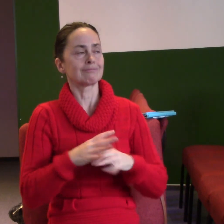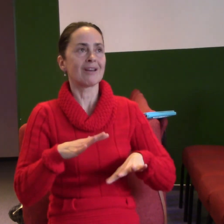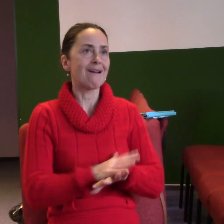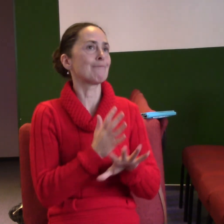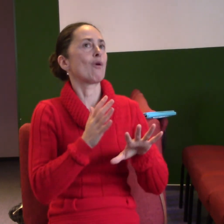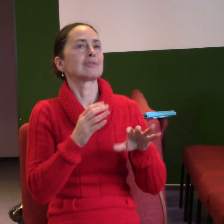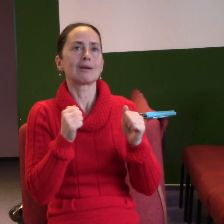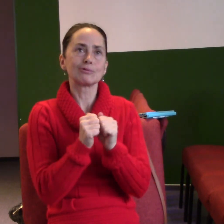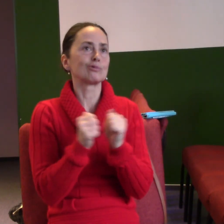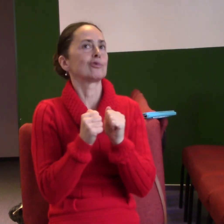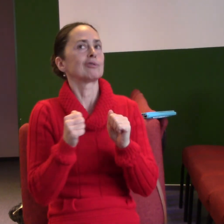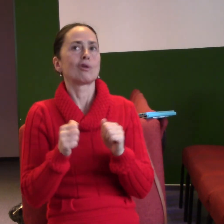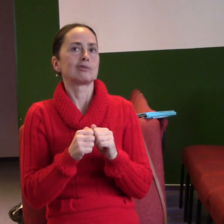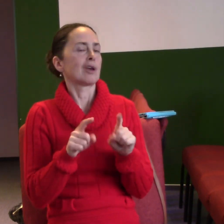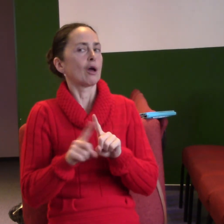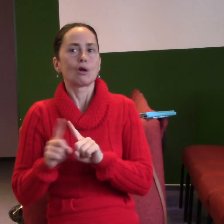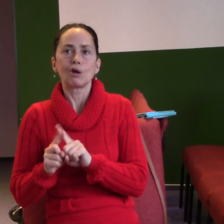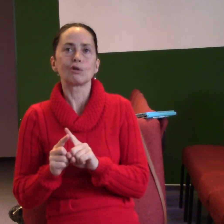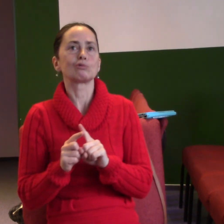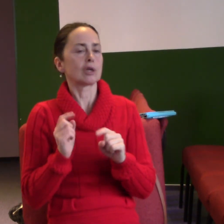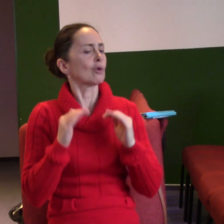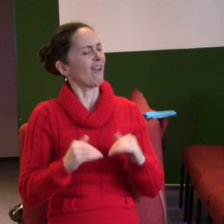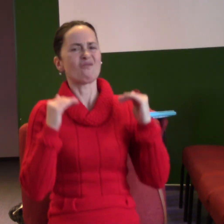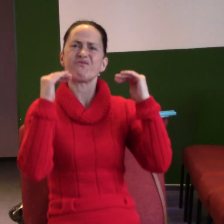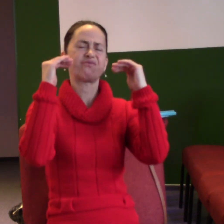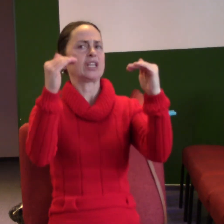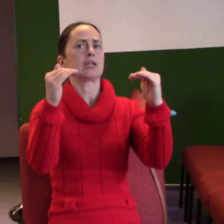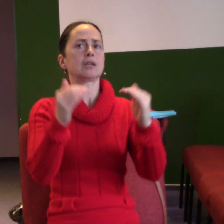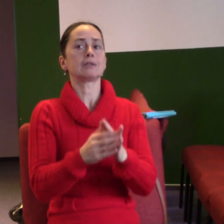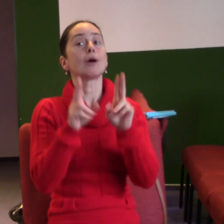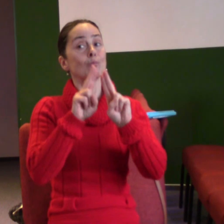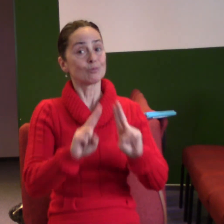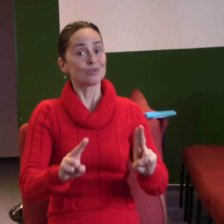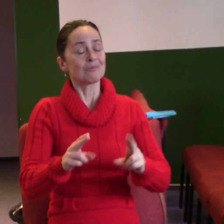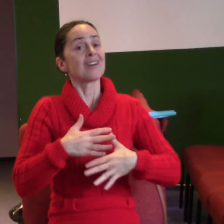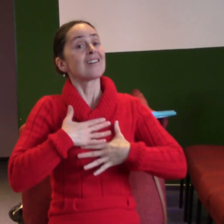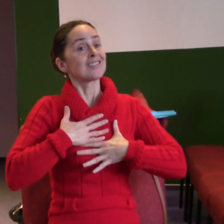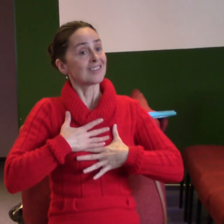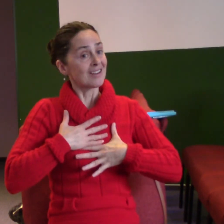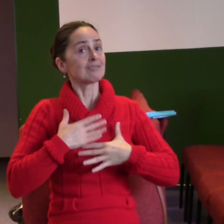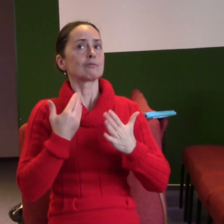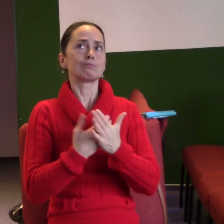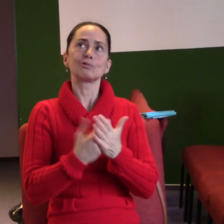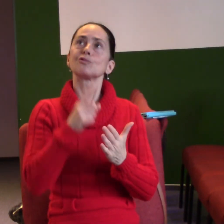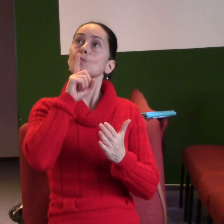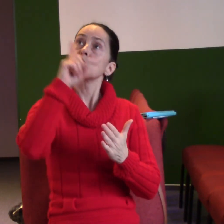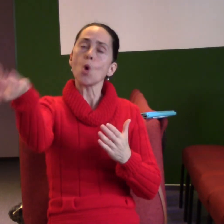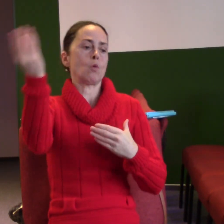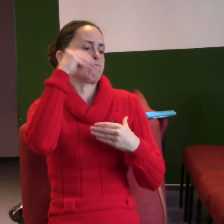zkušenost. Kdy můžeme jásat, vnitřně, vnějšně, jakkoliv, že to Bůh působí. Je to něco, s tím